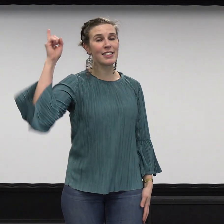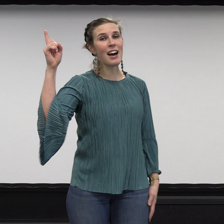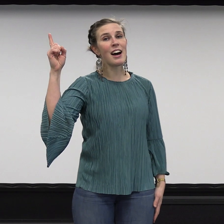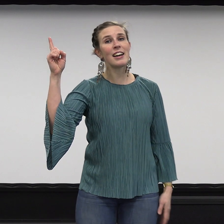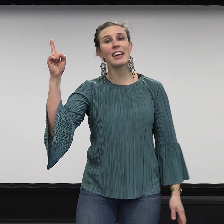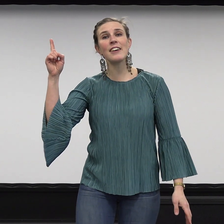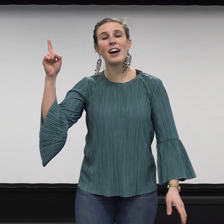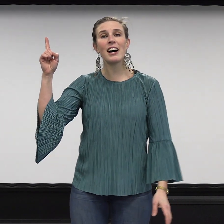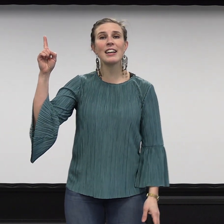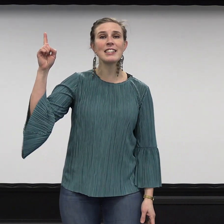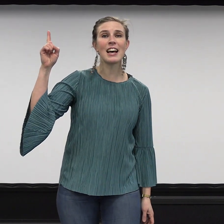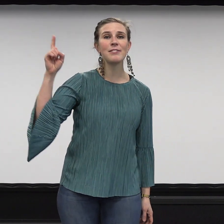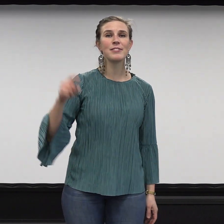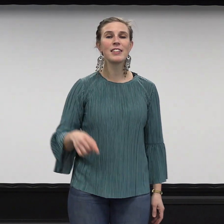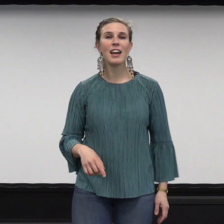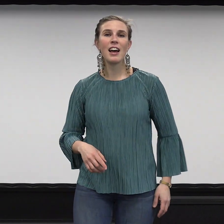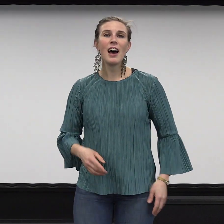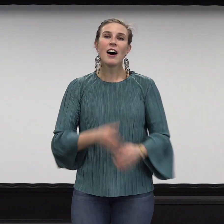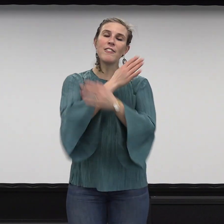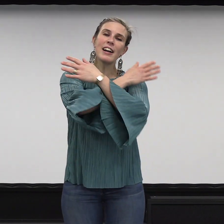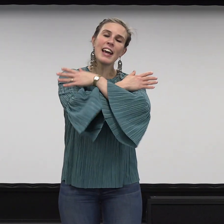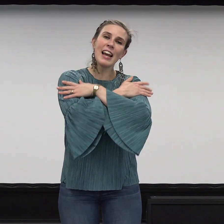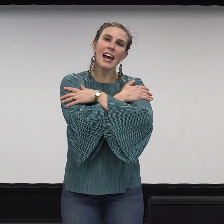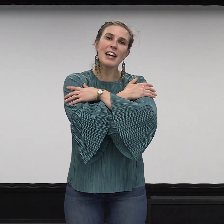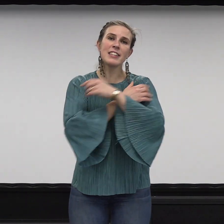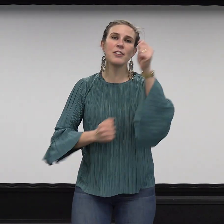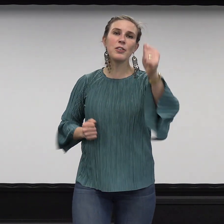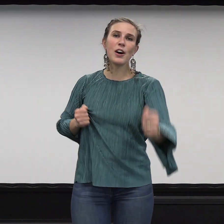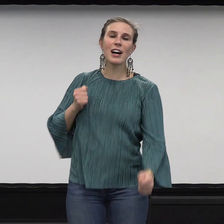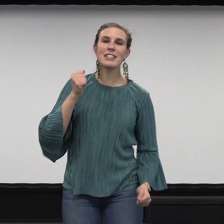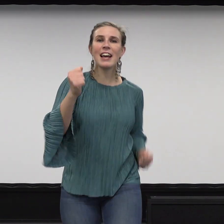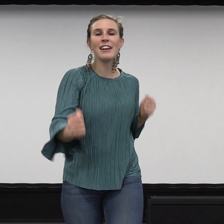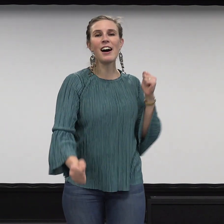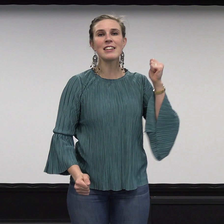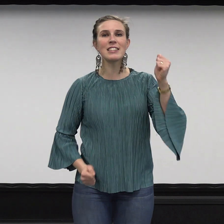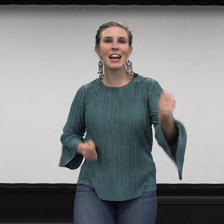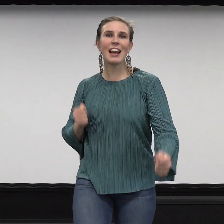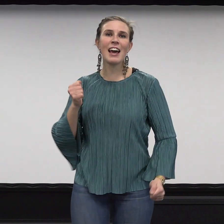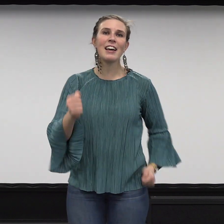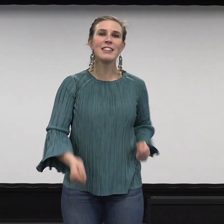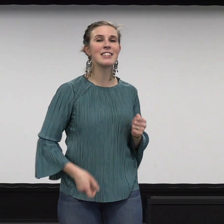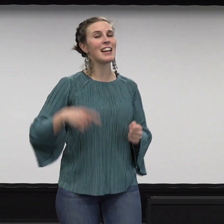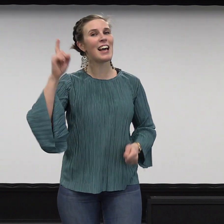taivaan isä varjelee sinun jokaisen askeleen. Sillä